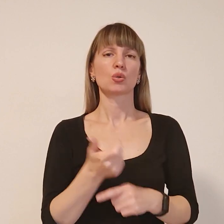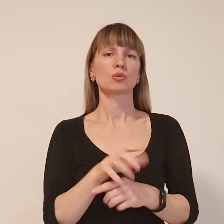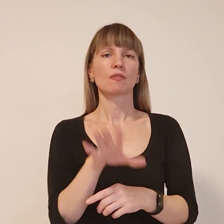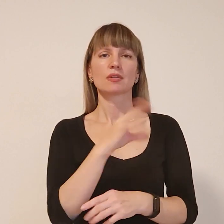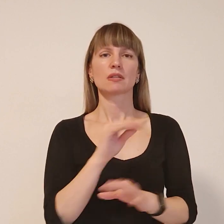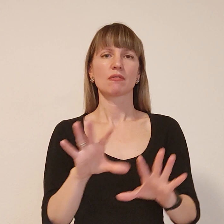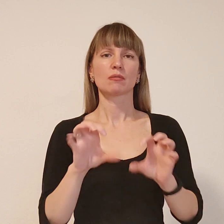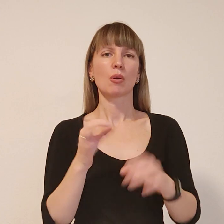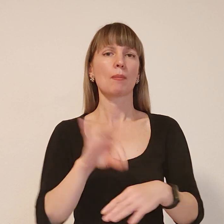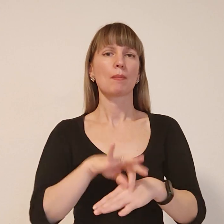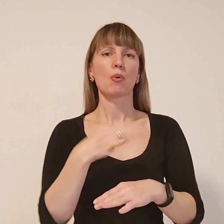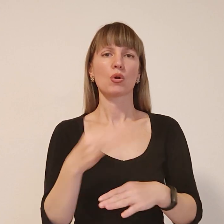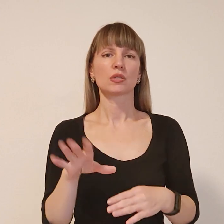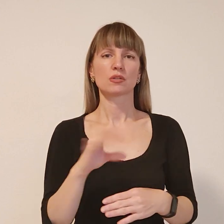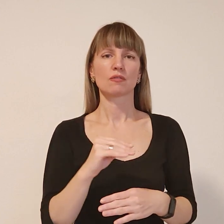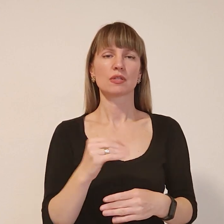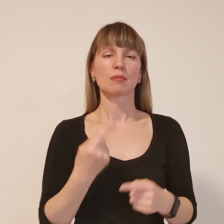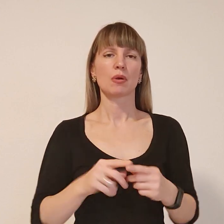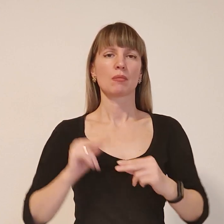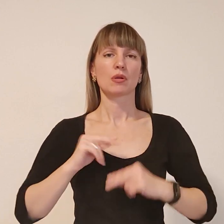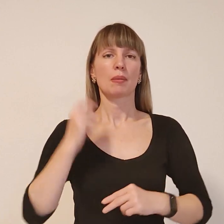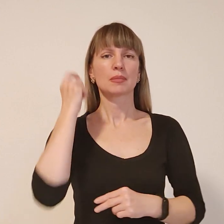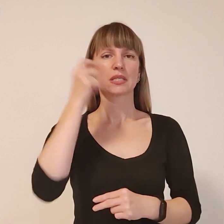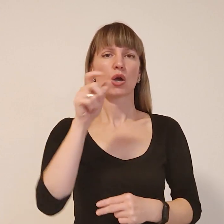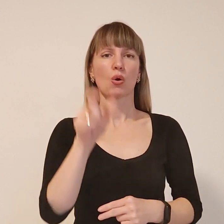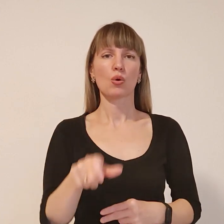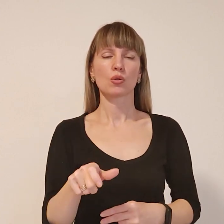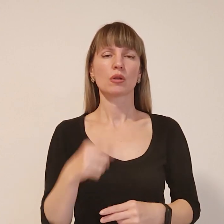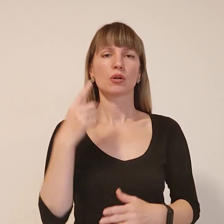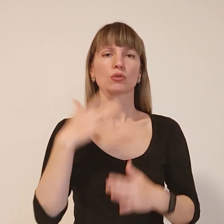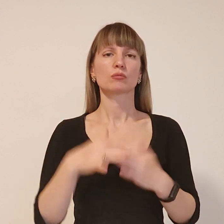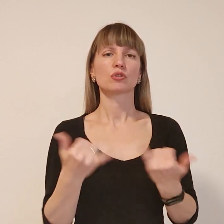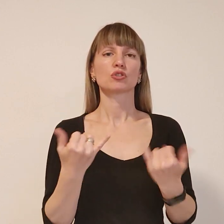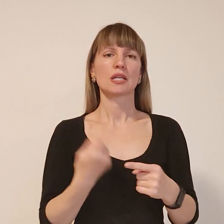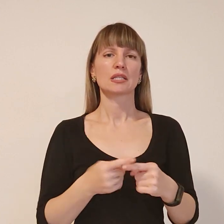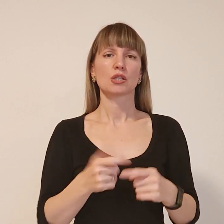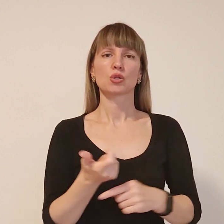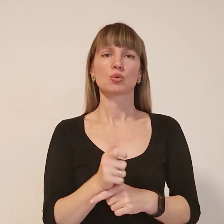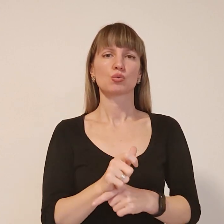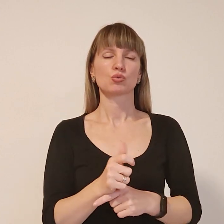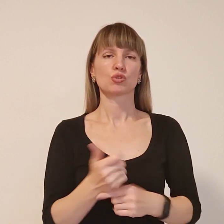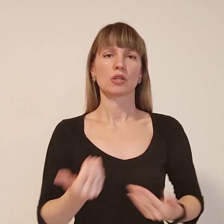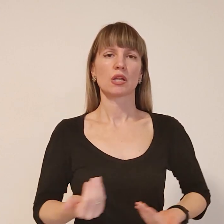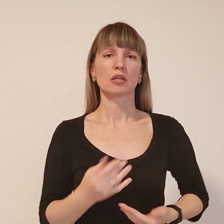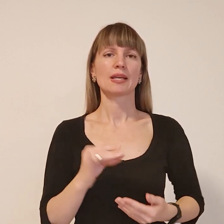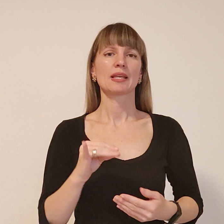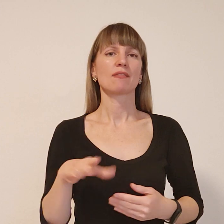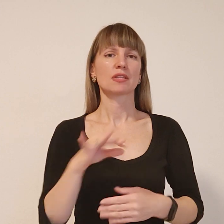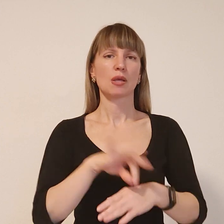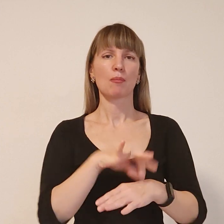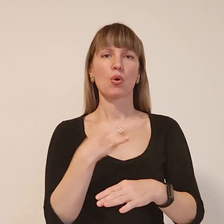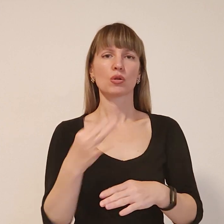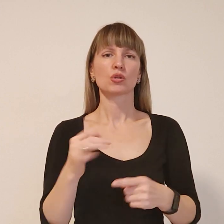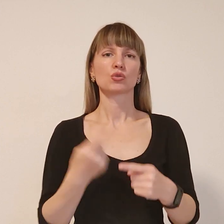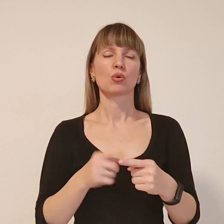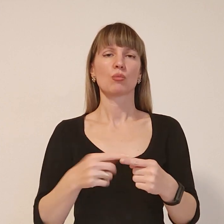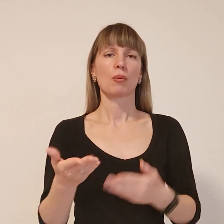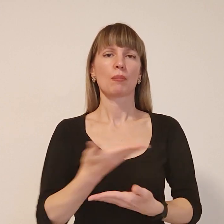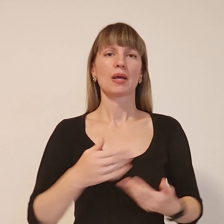дуже болісно і всичайно. Тому працював психолог. Розумієте, зараз це так дуже наживо і так все болісно. Тому ми намагалися